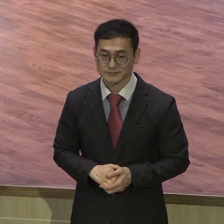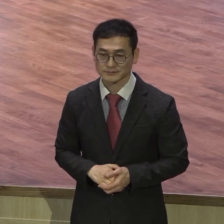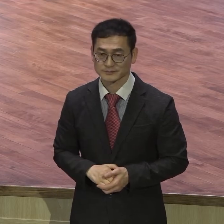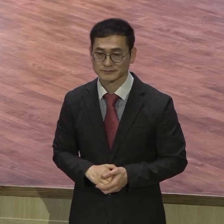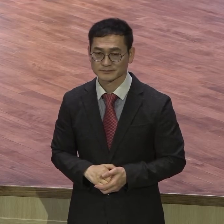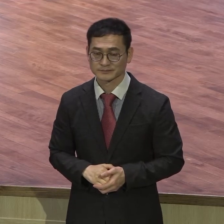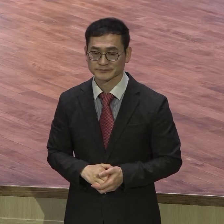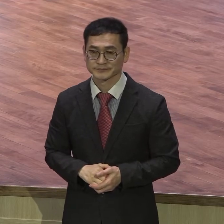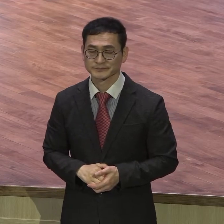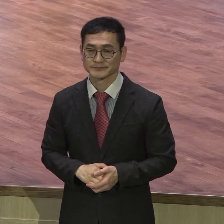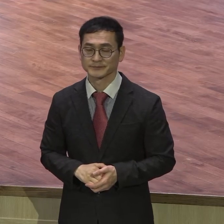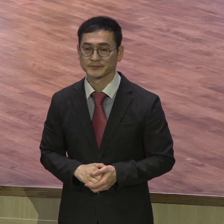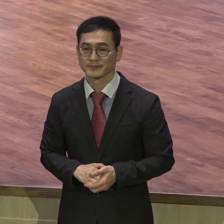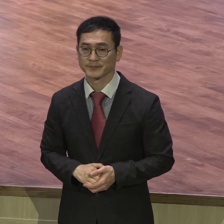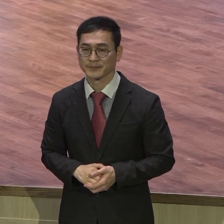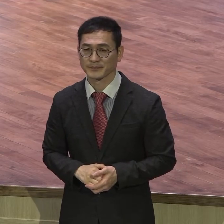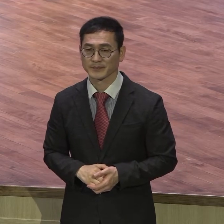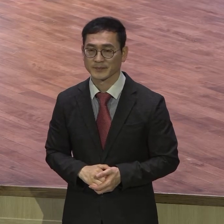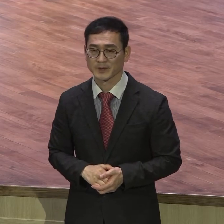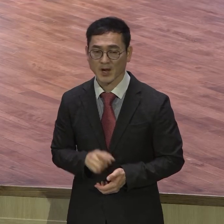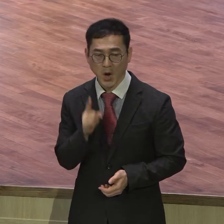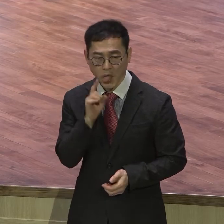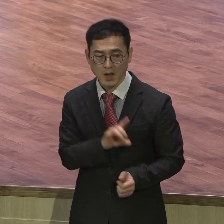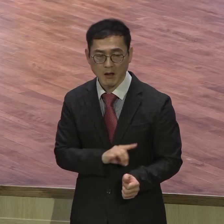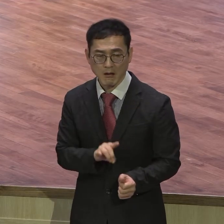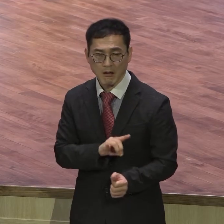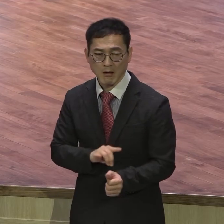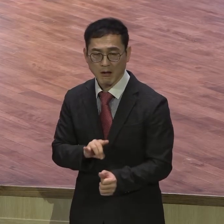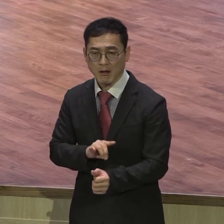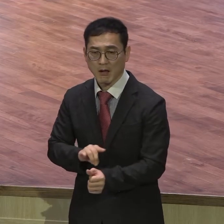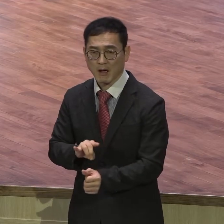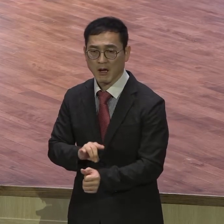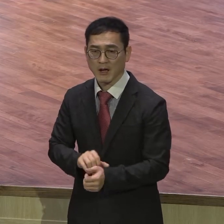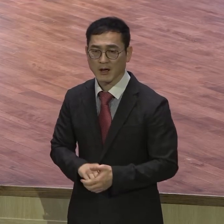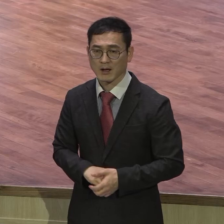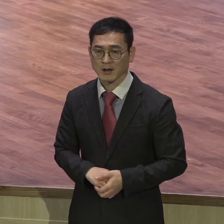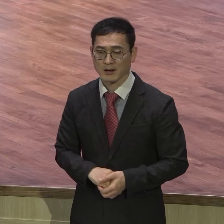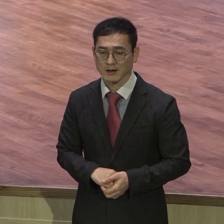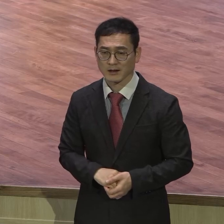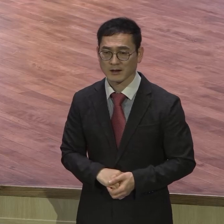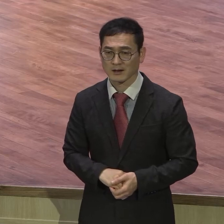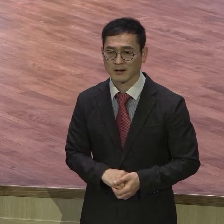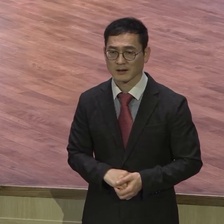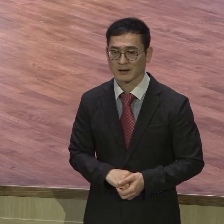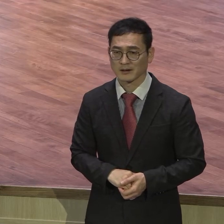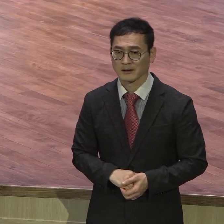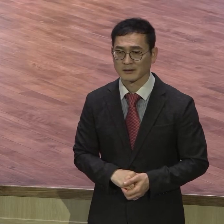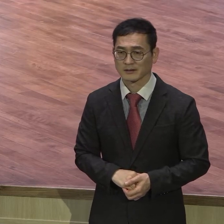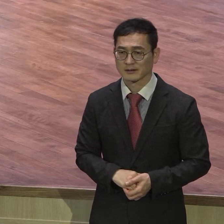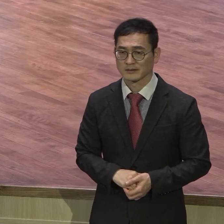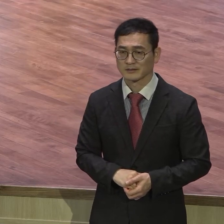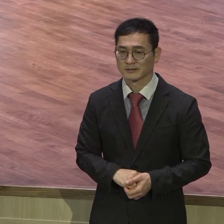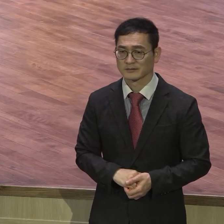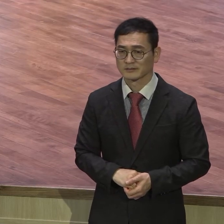앞에 호람두되기 바랍니다. 하나님 앞에서 기도하고 하나님 앞에서